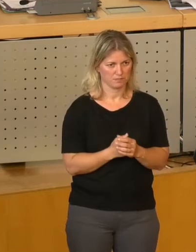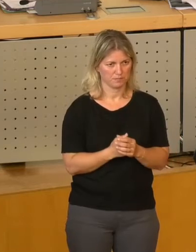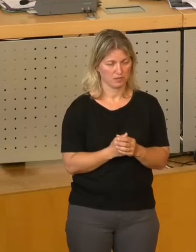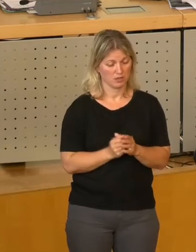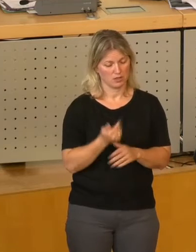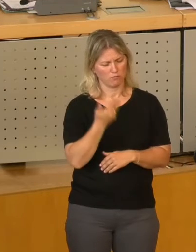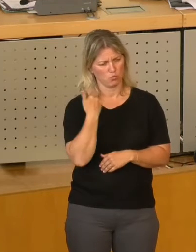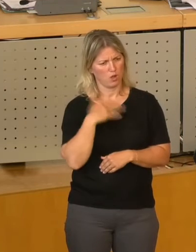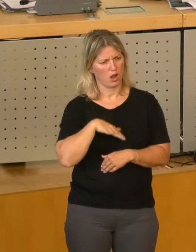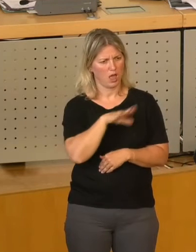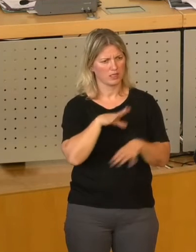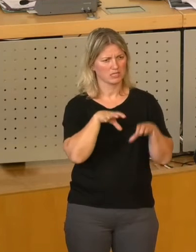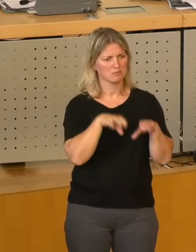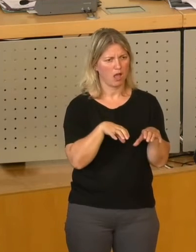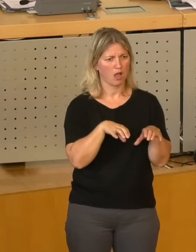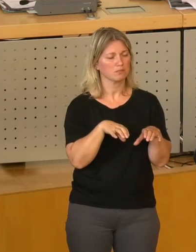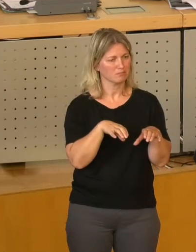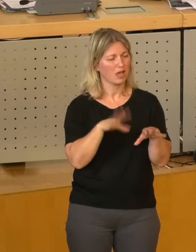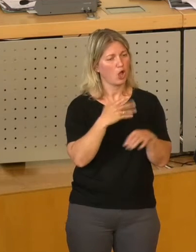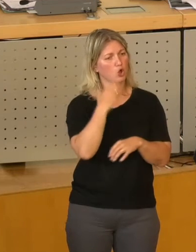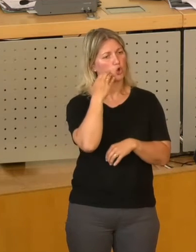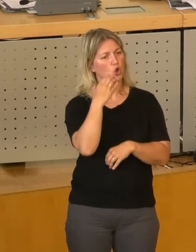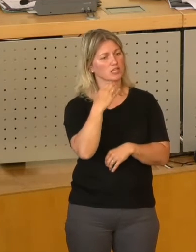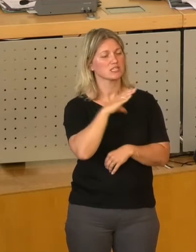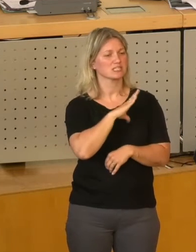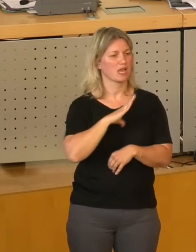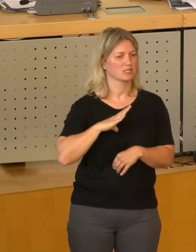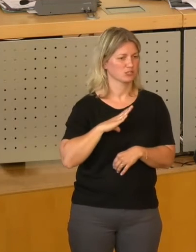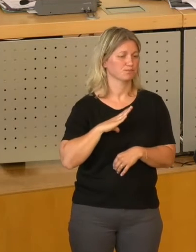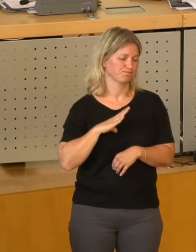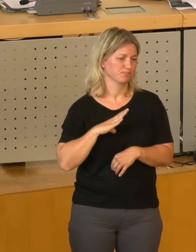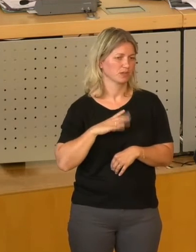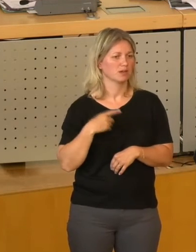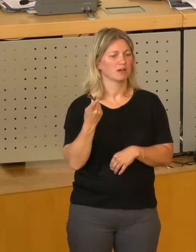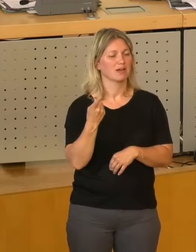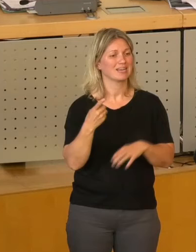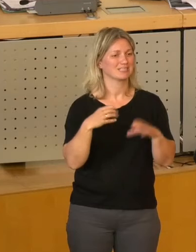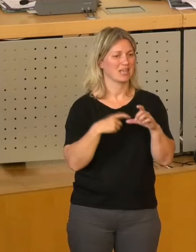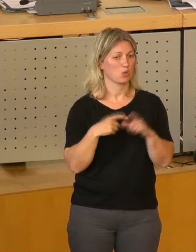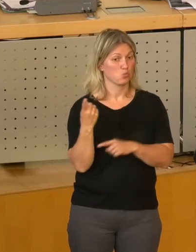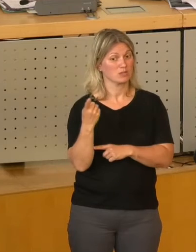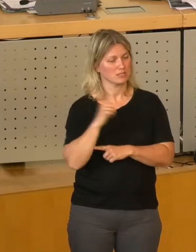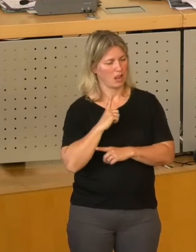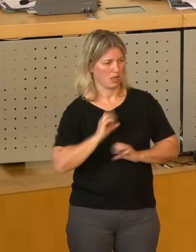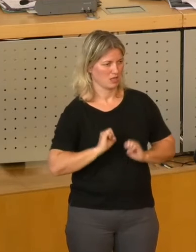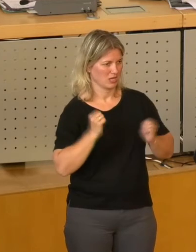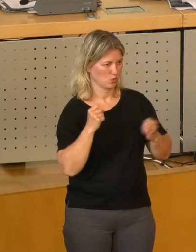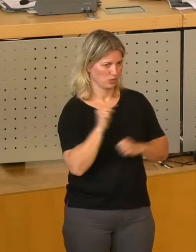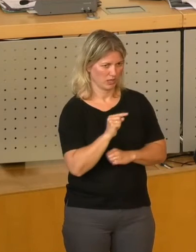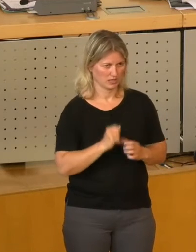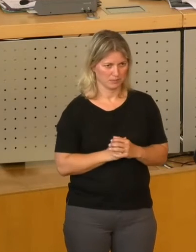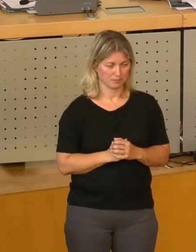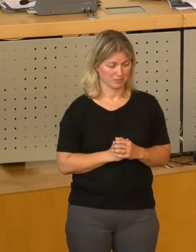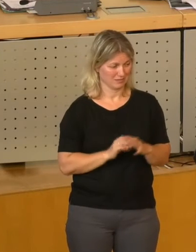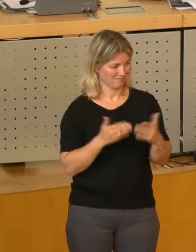Wesentlichen von der königlich-sächsischen CDU hier in Sachsen gegründet worden ist. Dieser